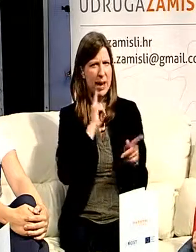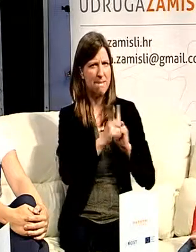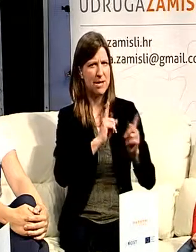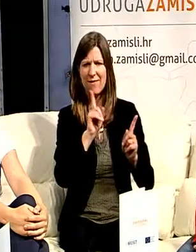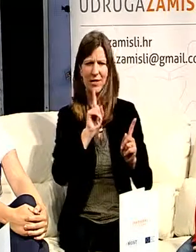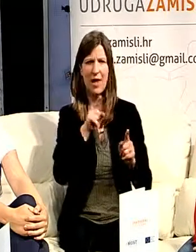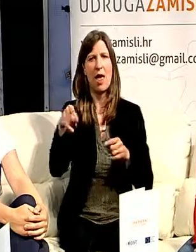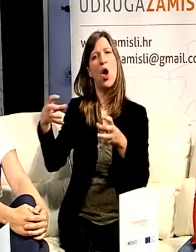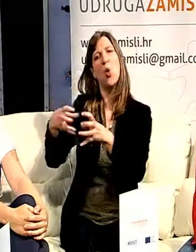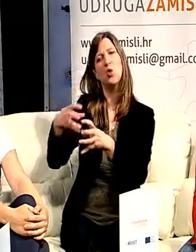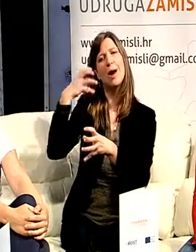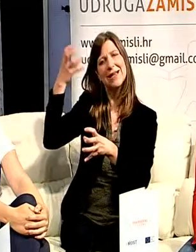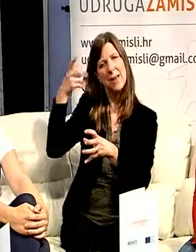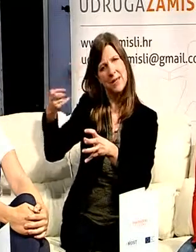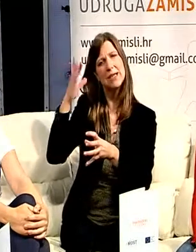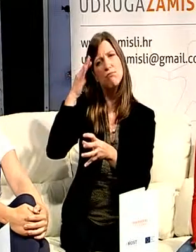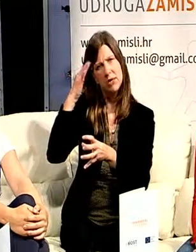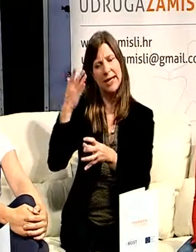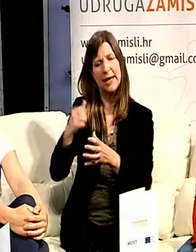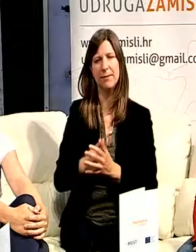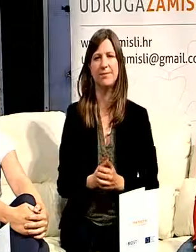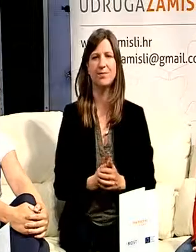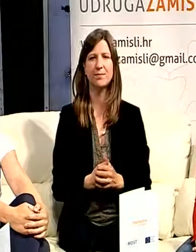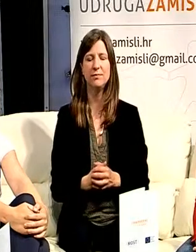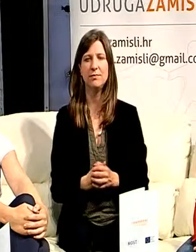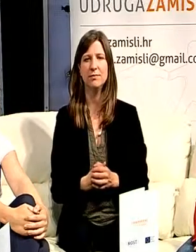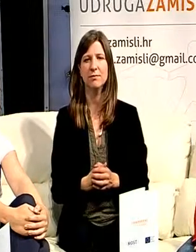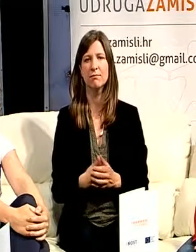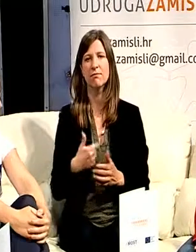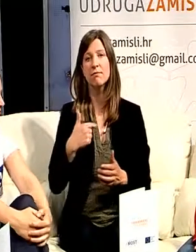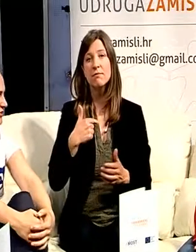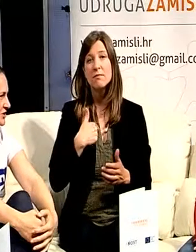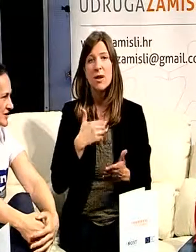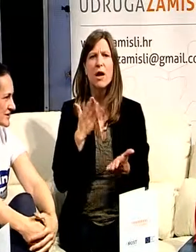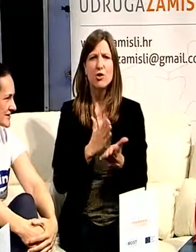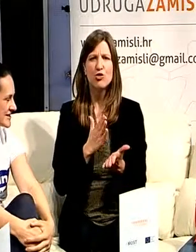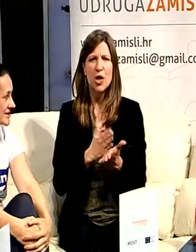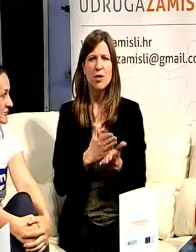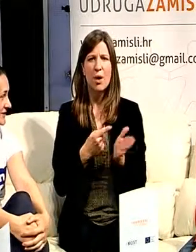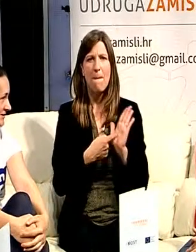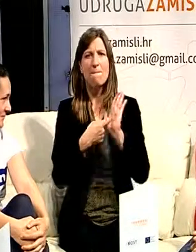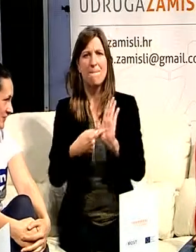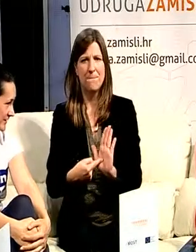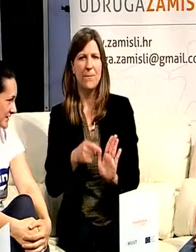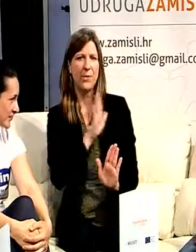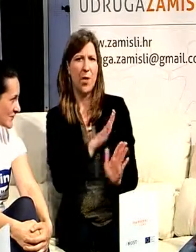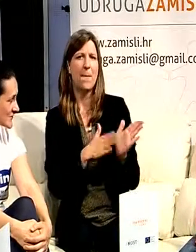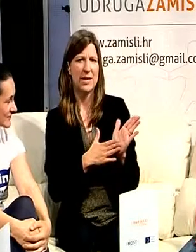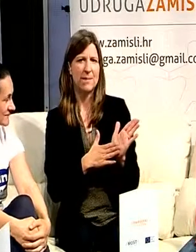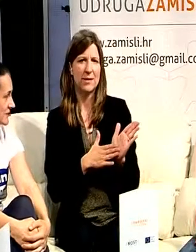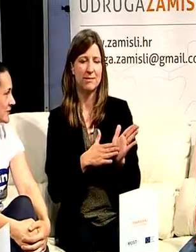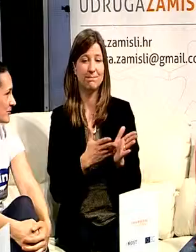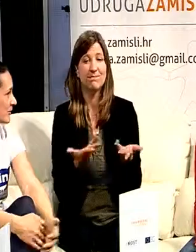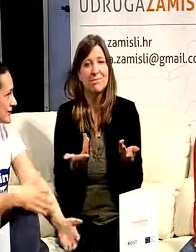računa. Ja često spomnijem tvoj primjer, odnosno ne znam sada ako želiš, ali možeš izignorirati moje pitanje kao